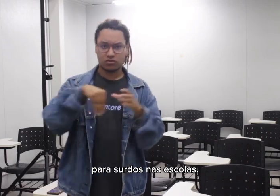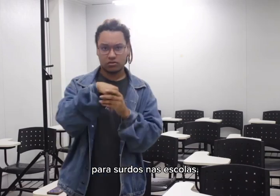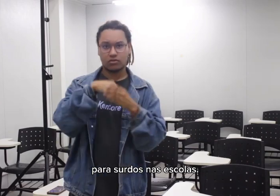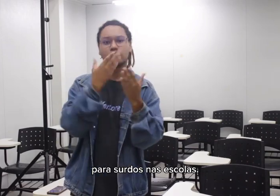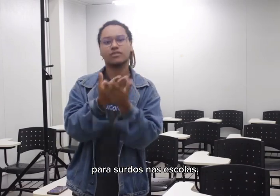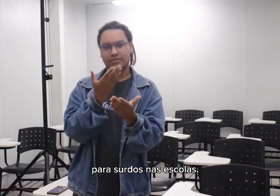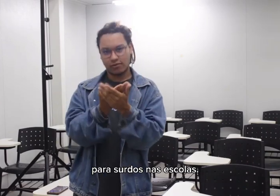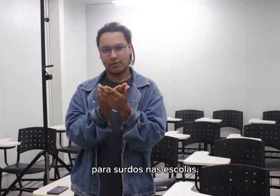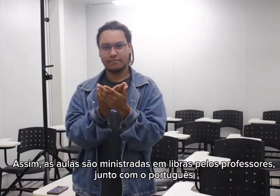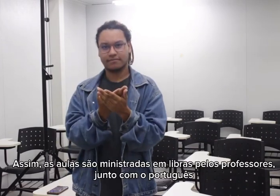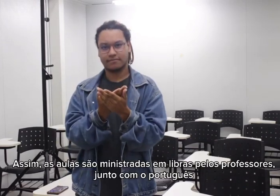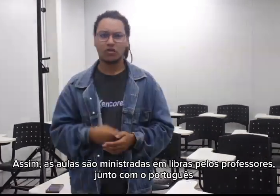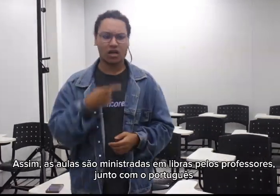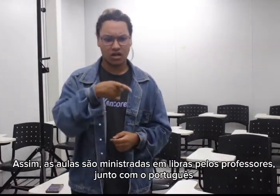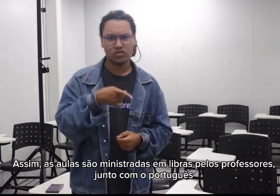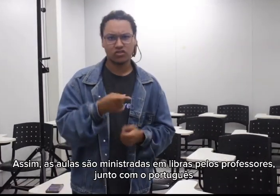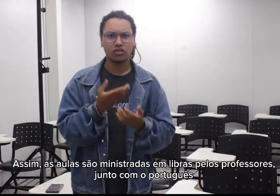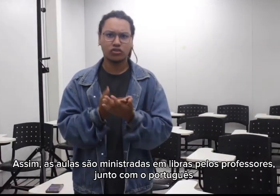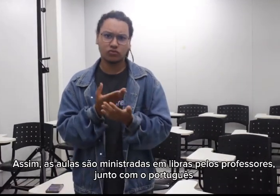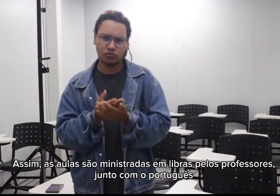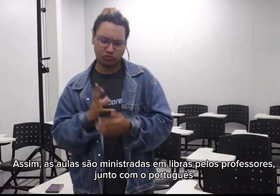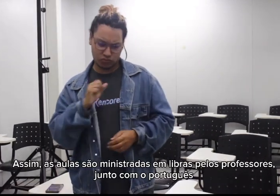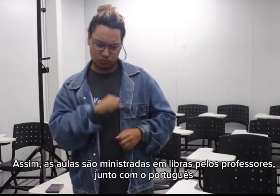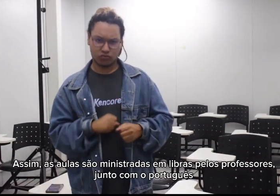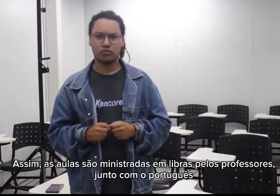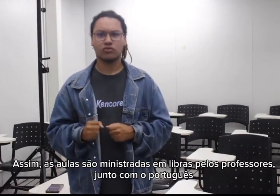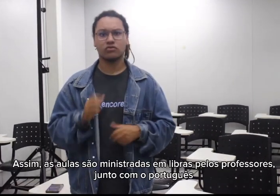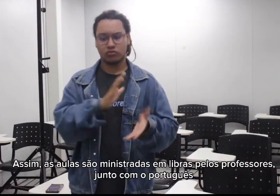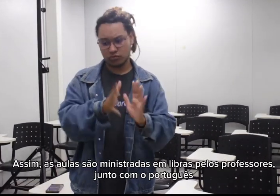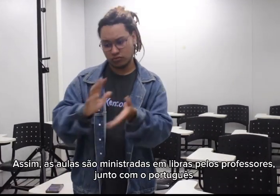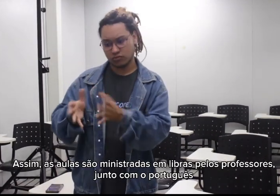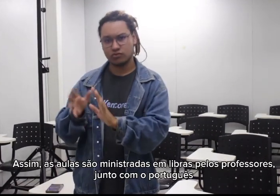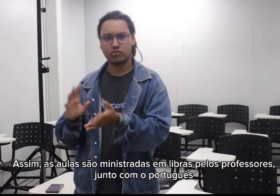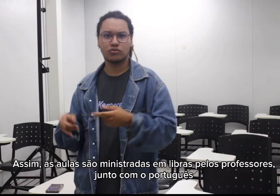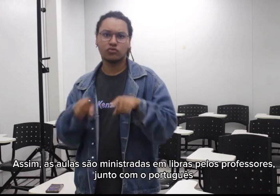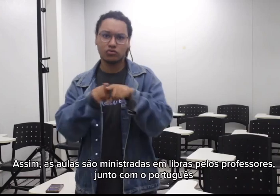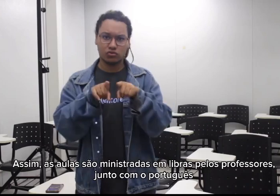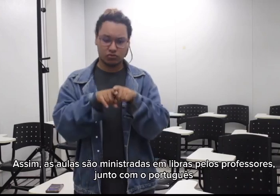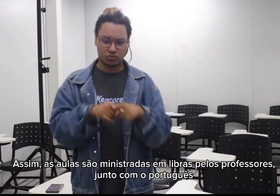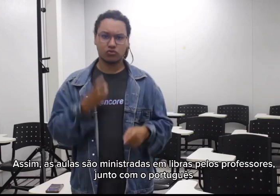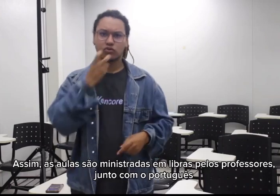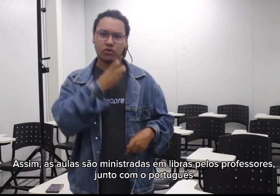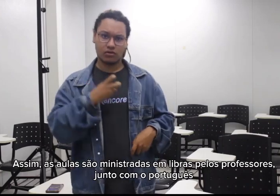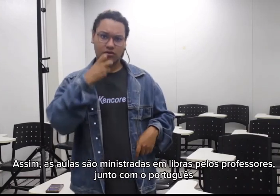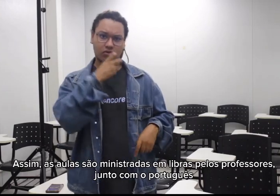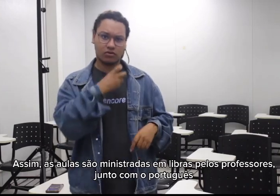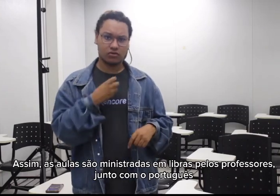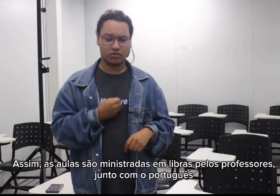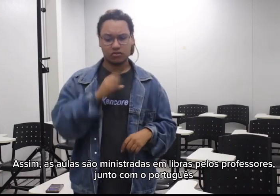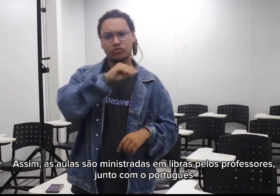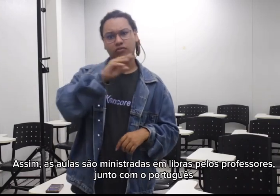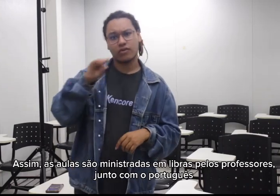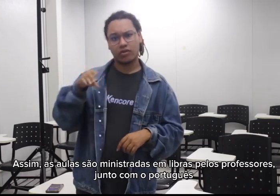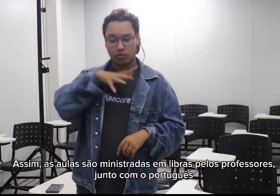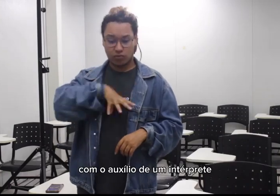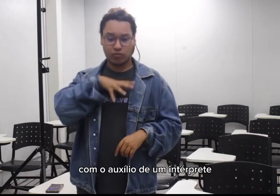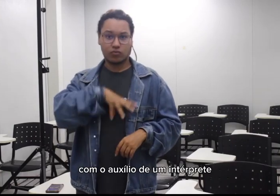Assim, as aulas são ministradas em Libras pelos professores, junto com o português, com o auxílio de um